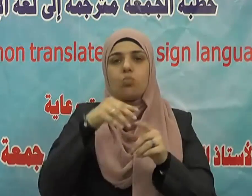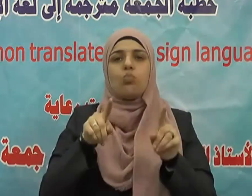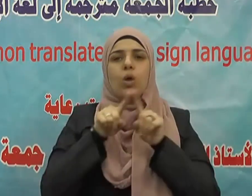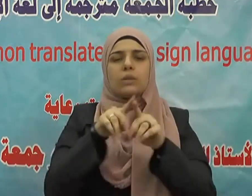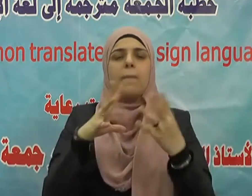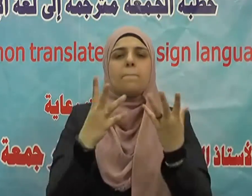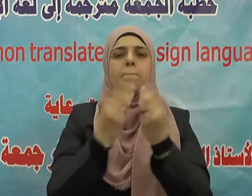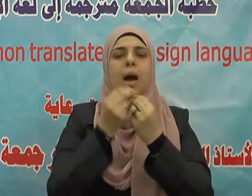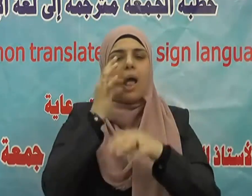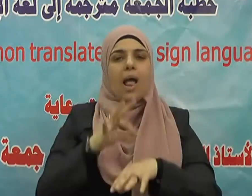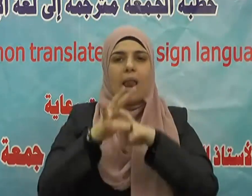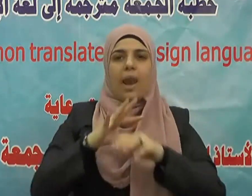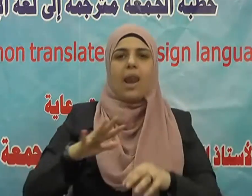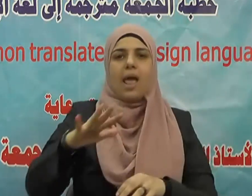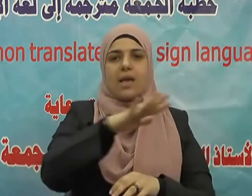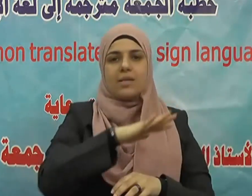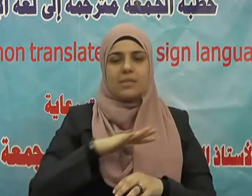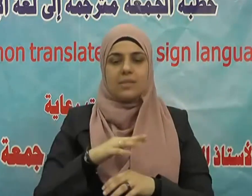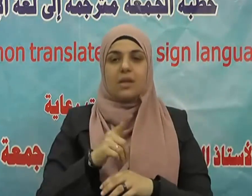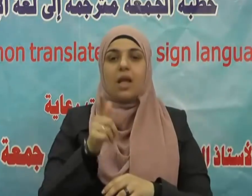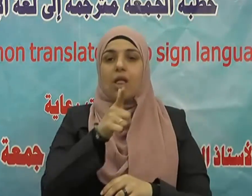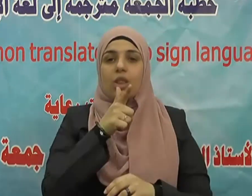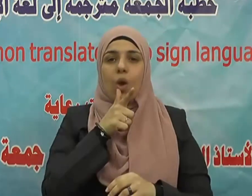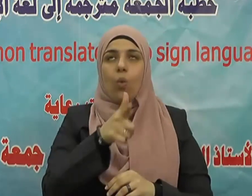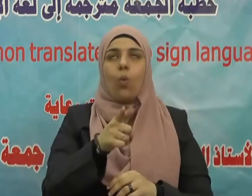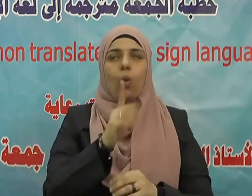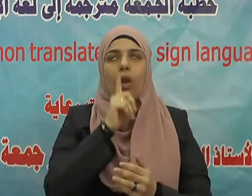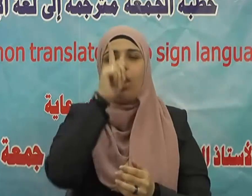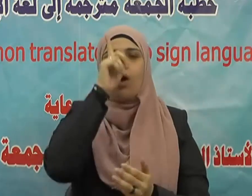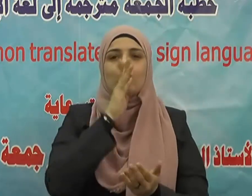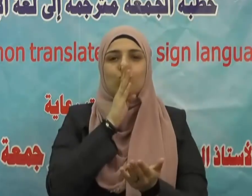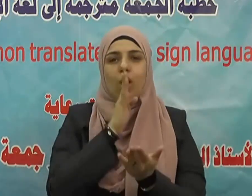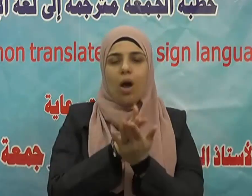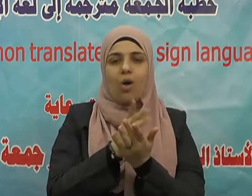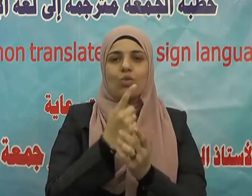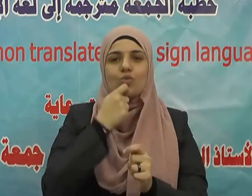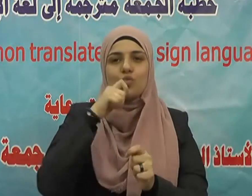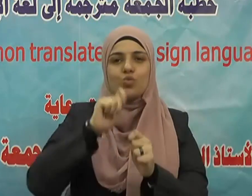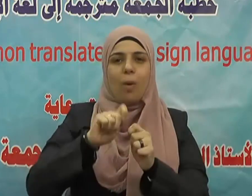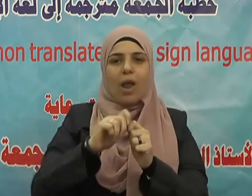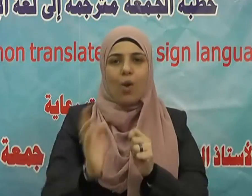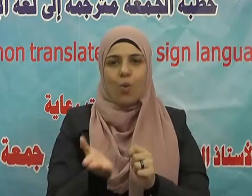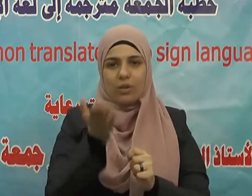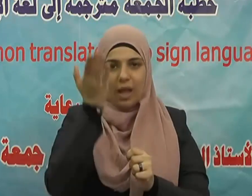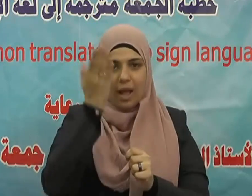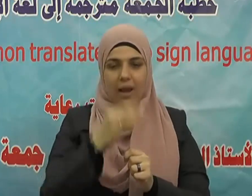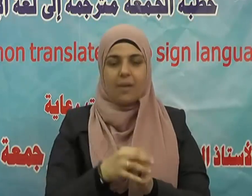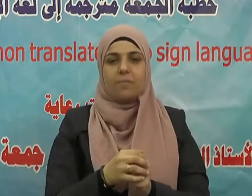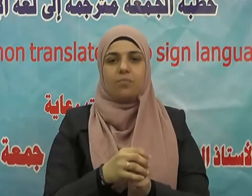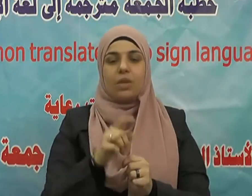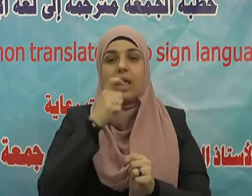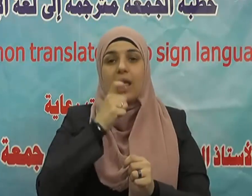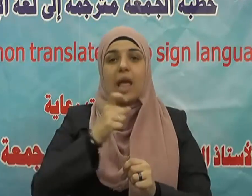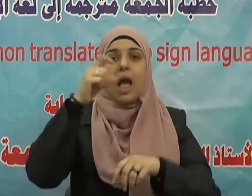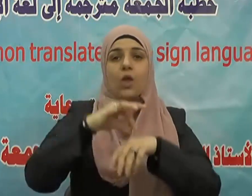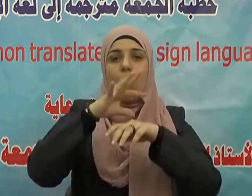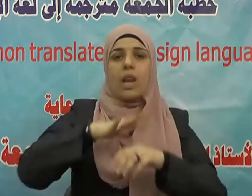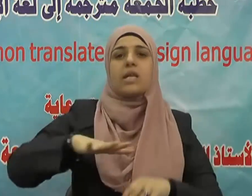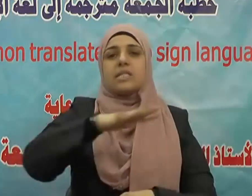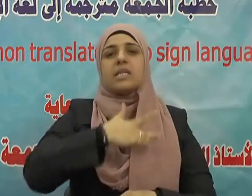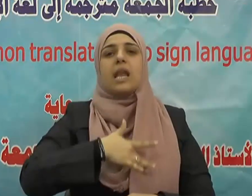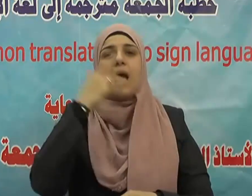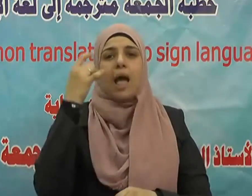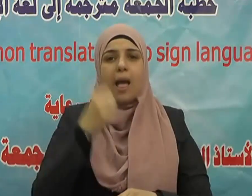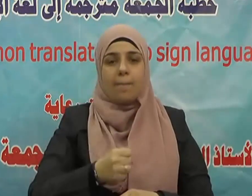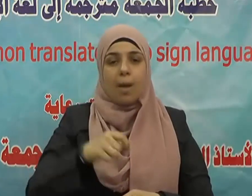وأشهد أن لا إله إلا الله وحده لا شريك له وأشهد أن